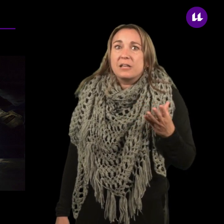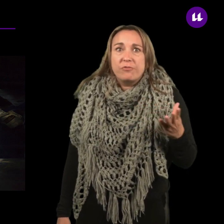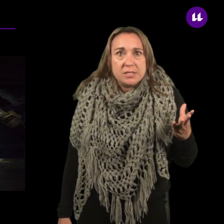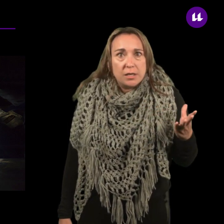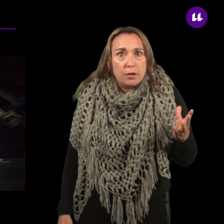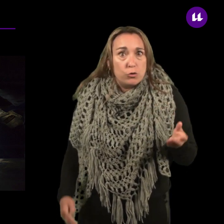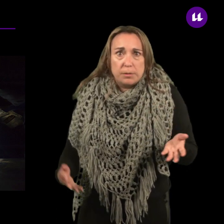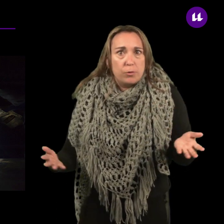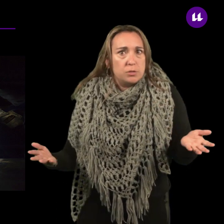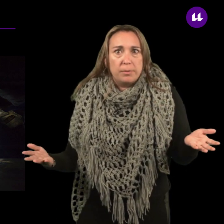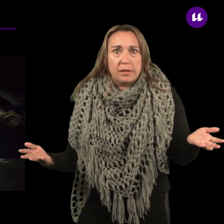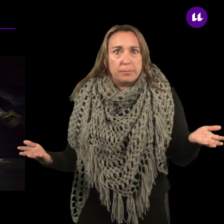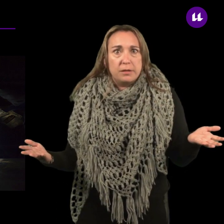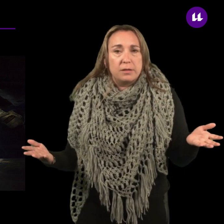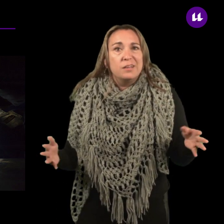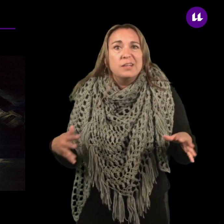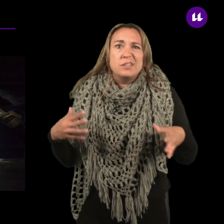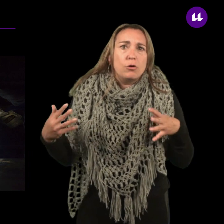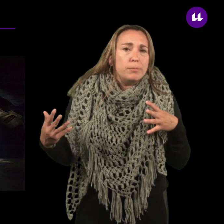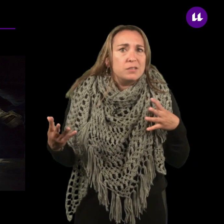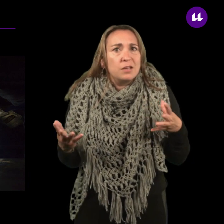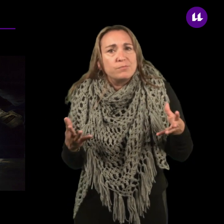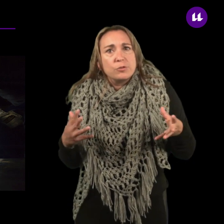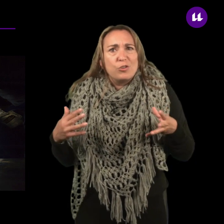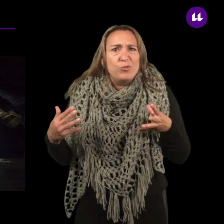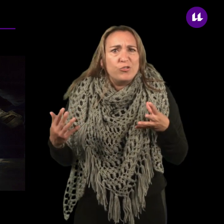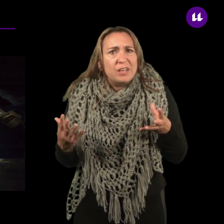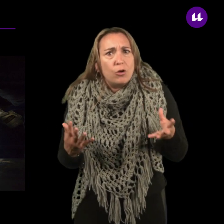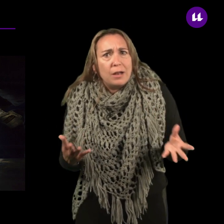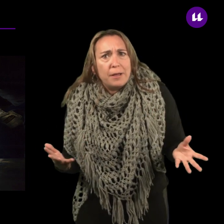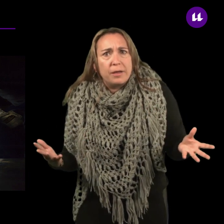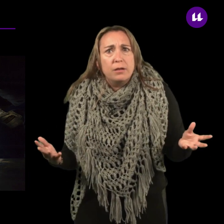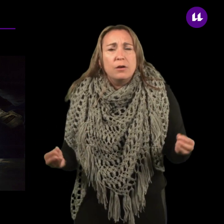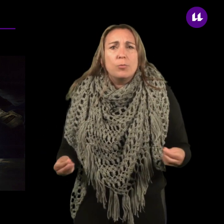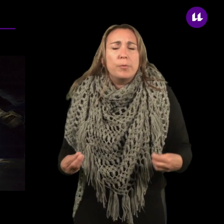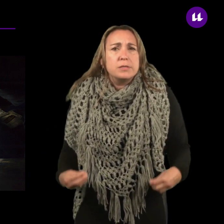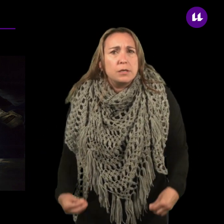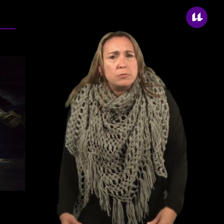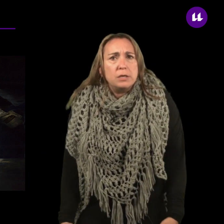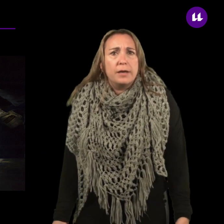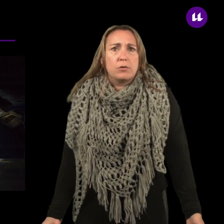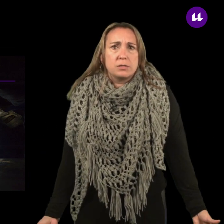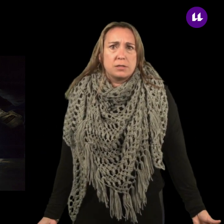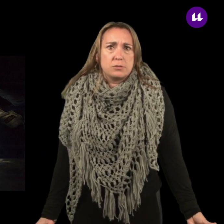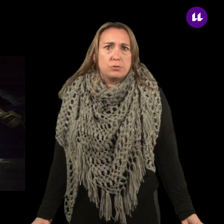asfixia no se produce inmediatamente, sino comienza con unos signos leves, como puede ser un ligero cansancio.